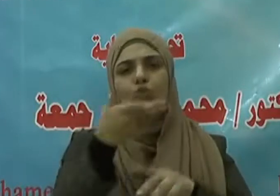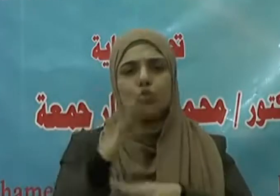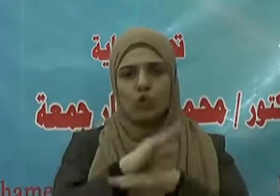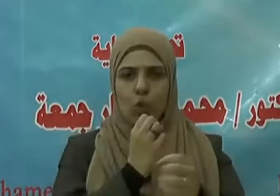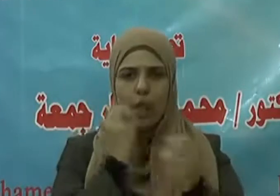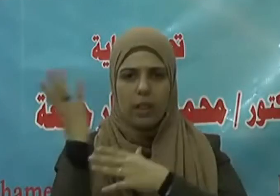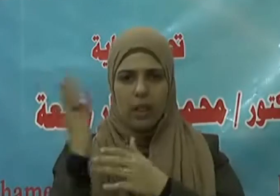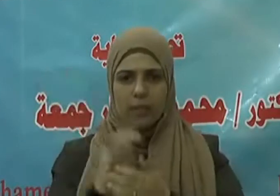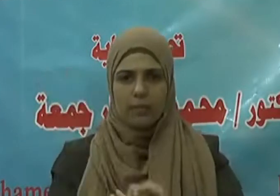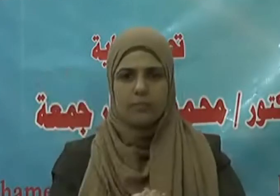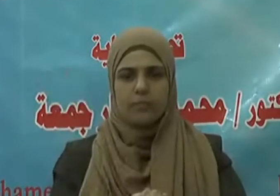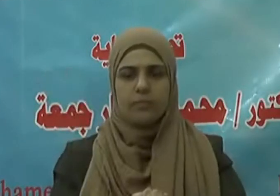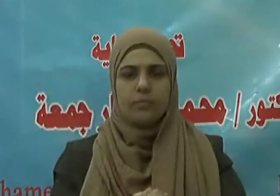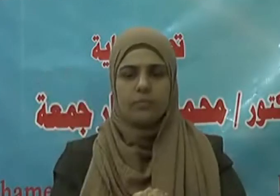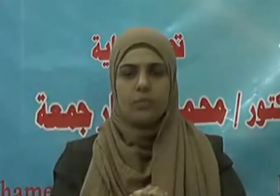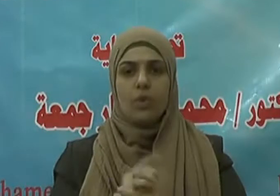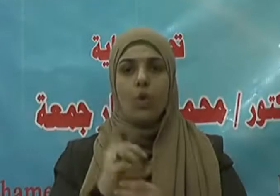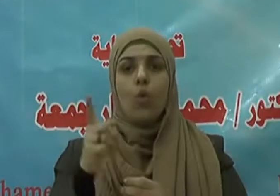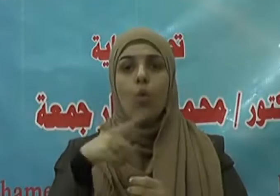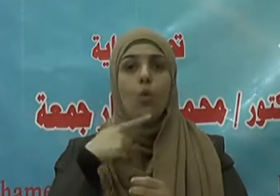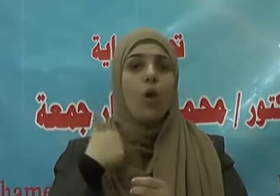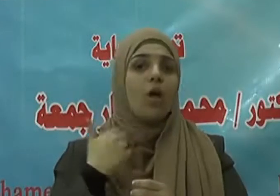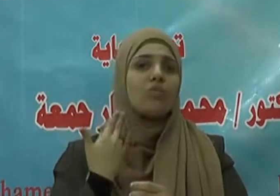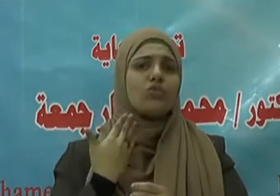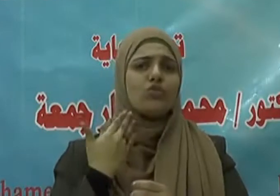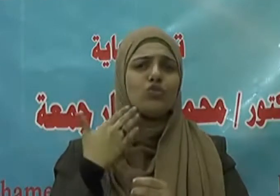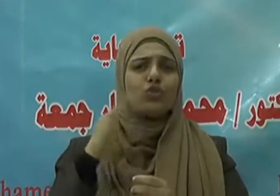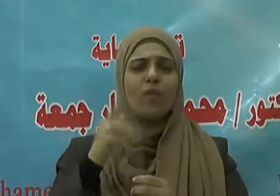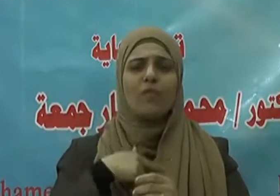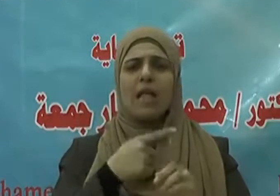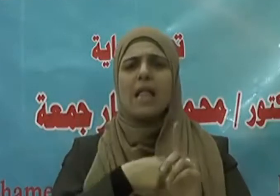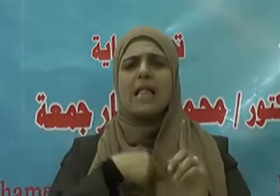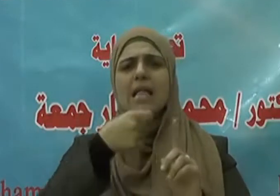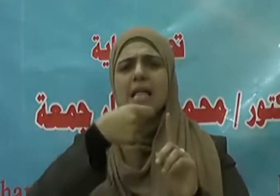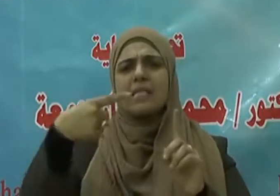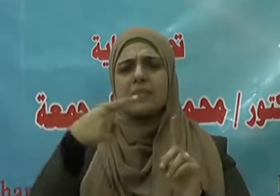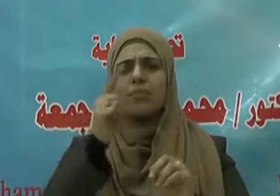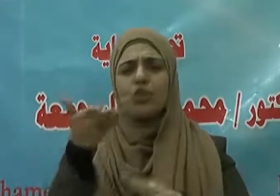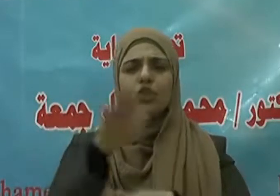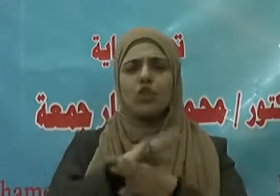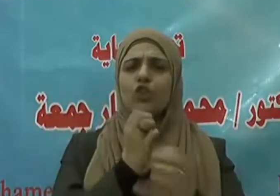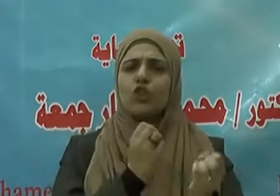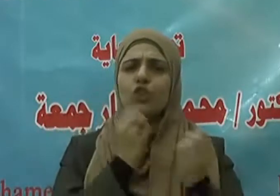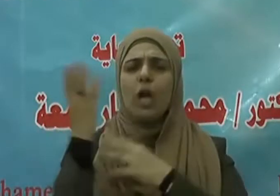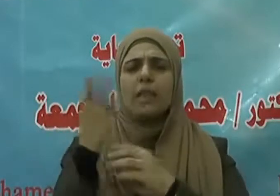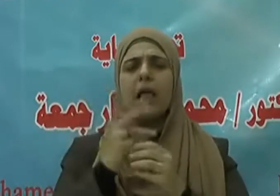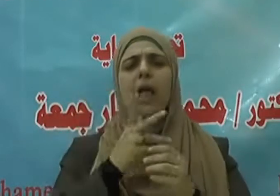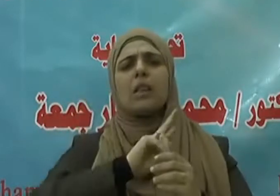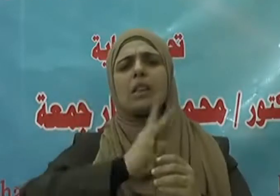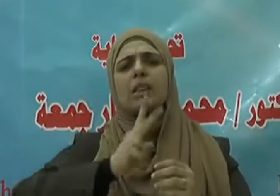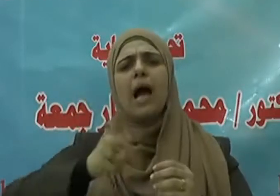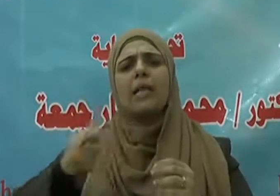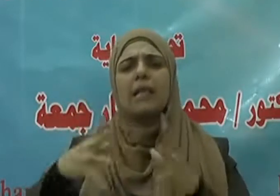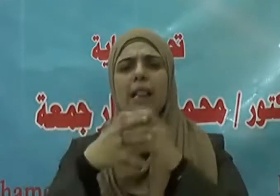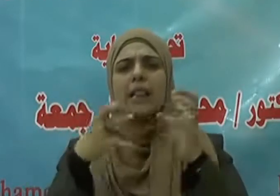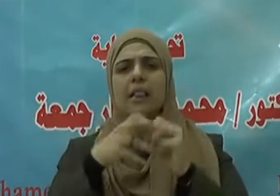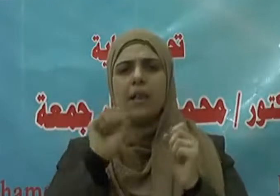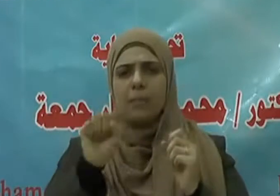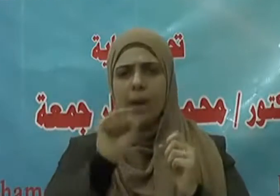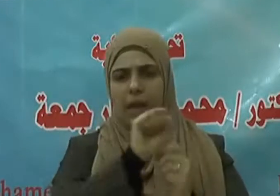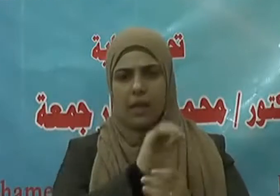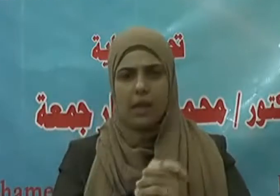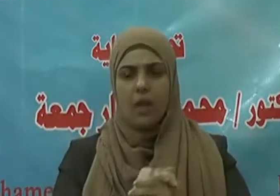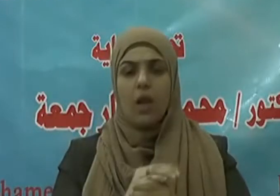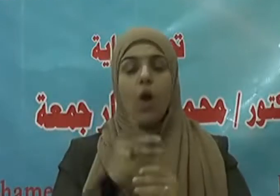تجارة لن تبور يقول تعالى إن الله اشترى من المؤمنين أنفسهم